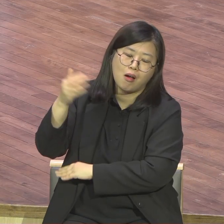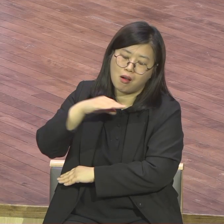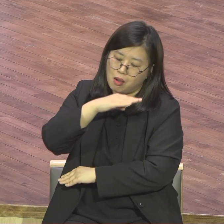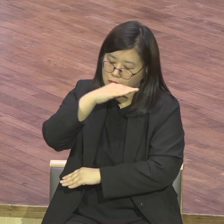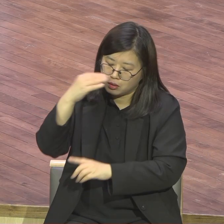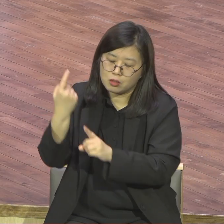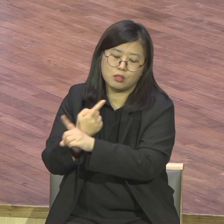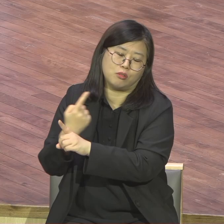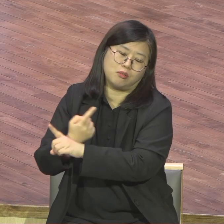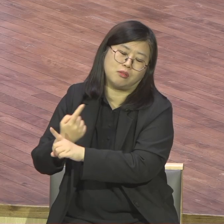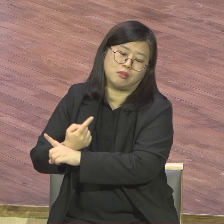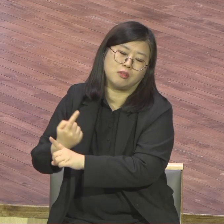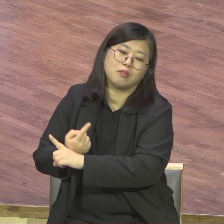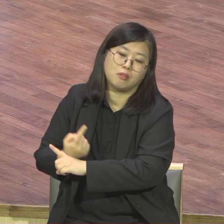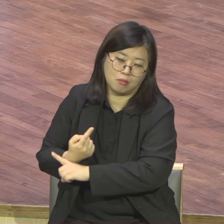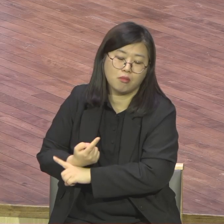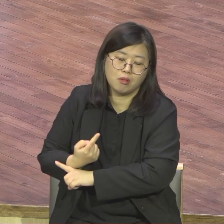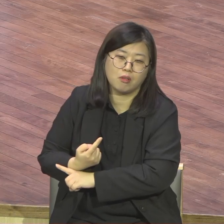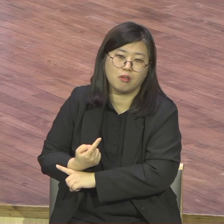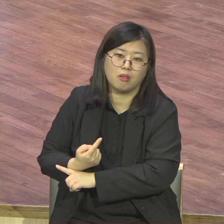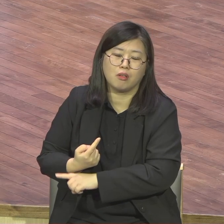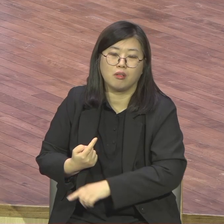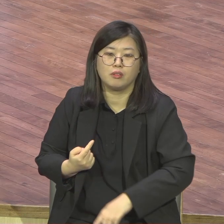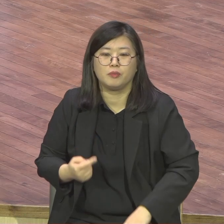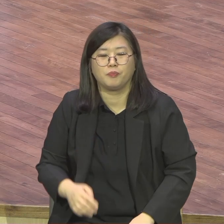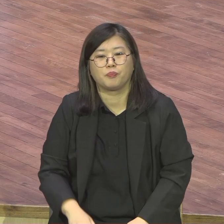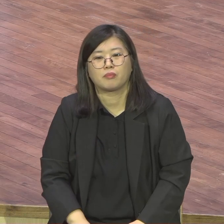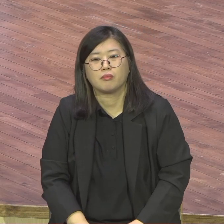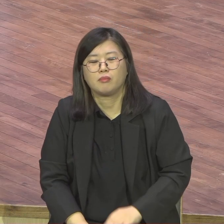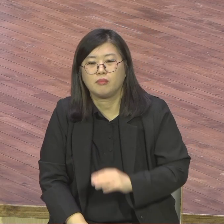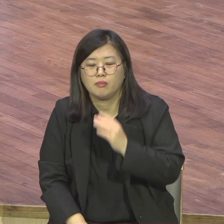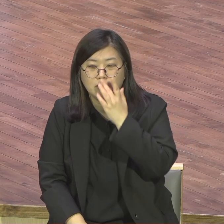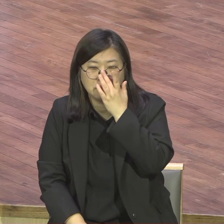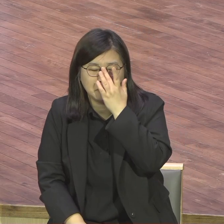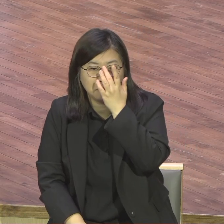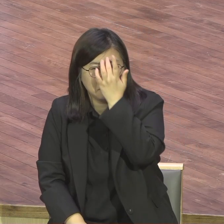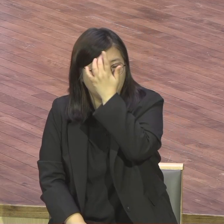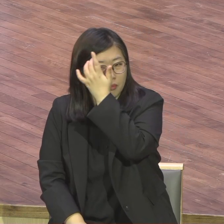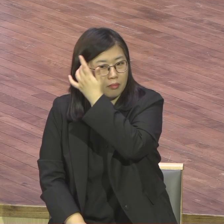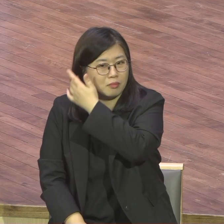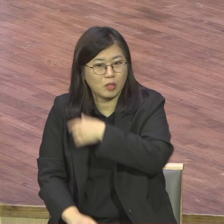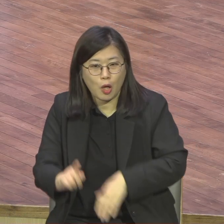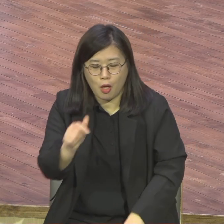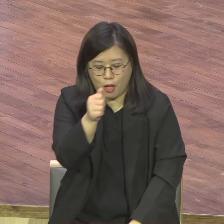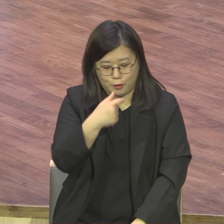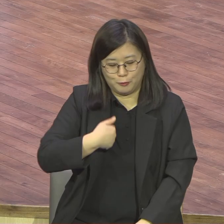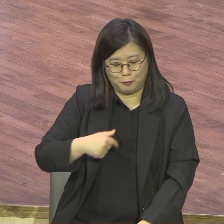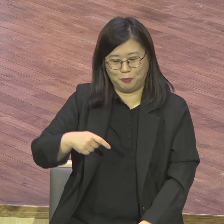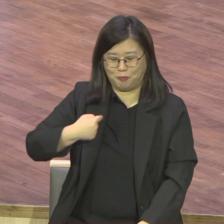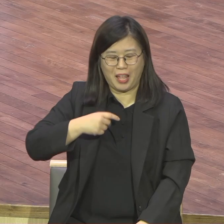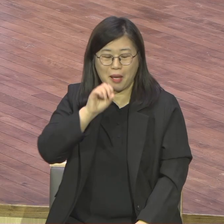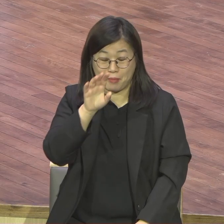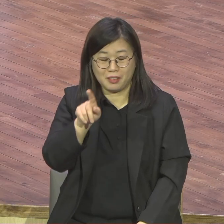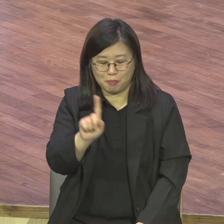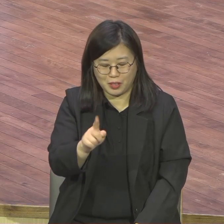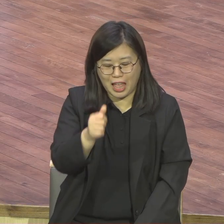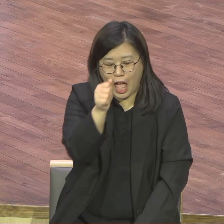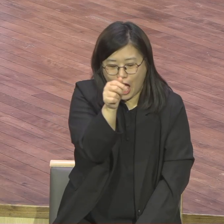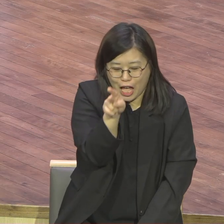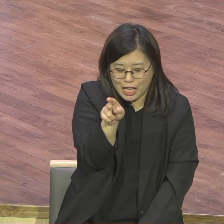내가 이야기했잖아요 현문현답이라고 현장가야 답이 있다고 현장가야 여러분이